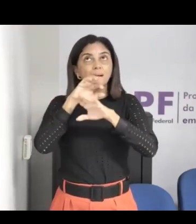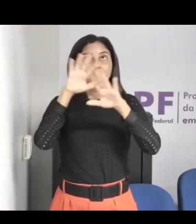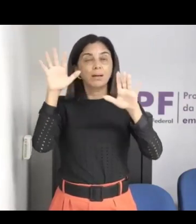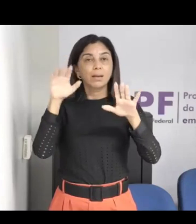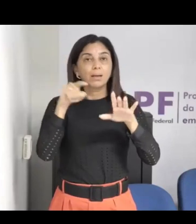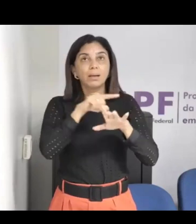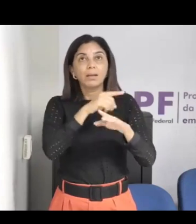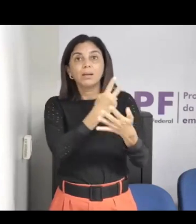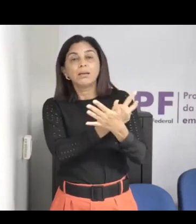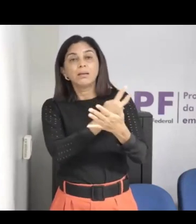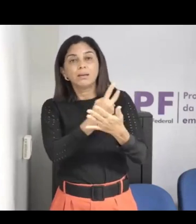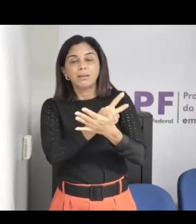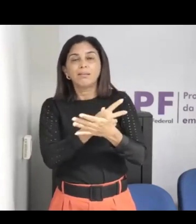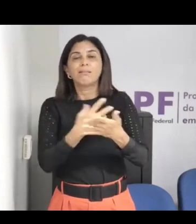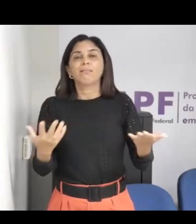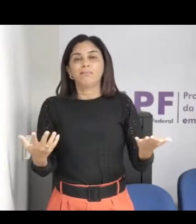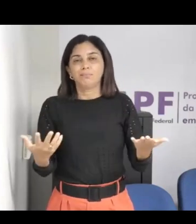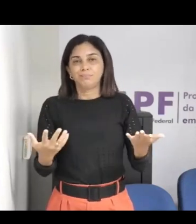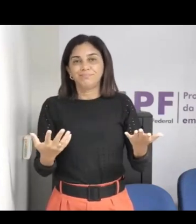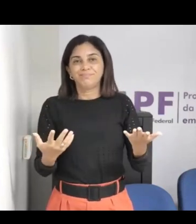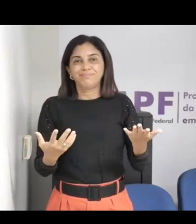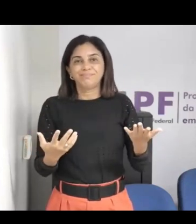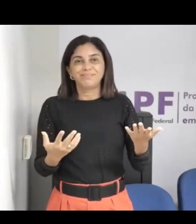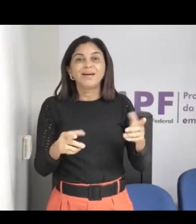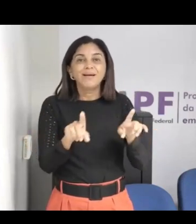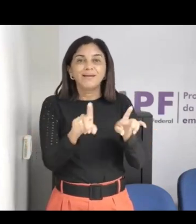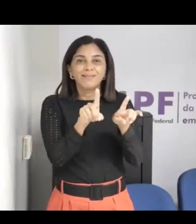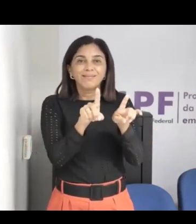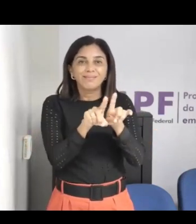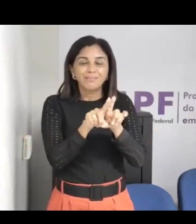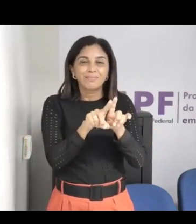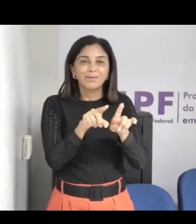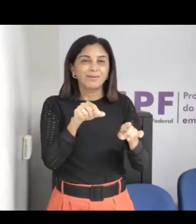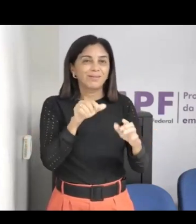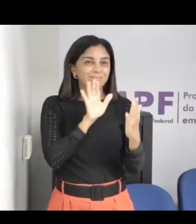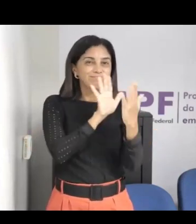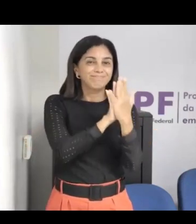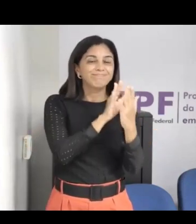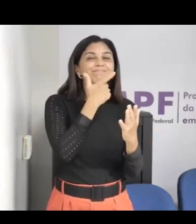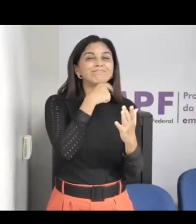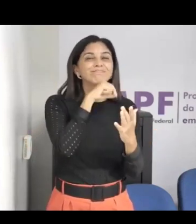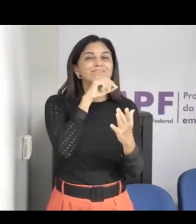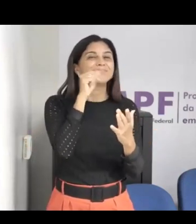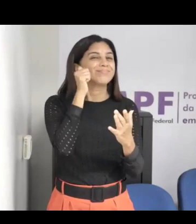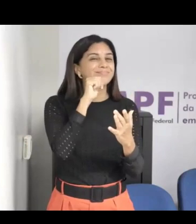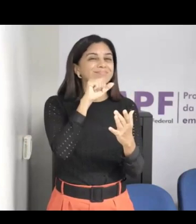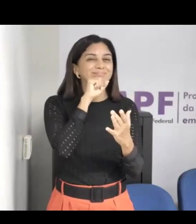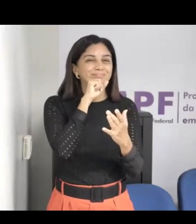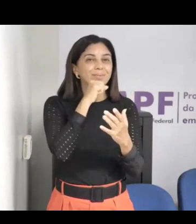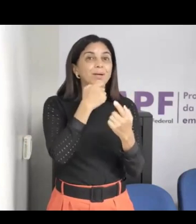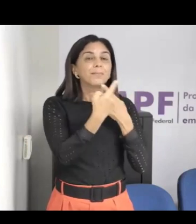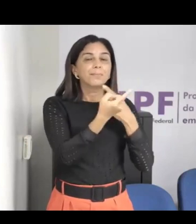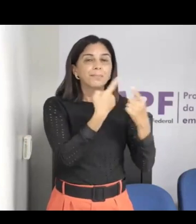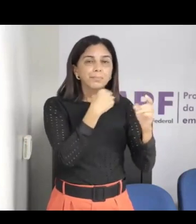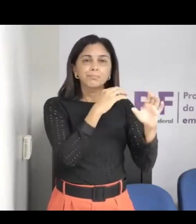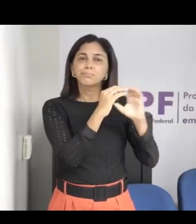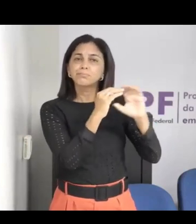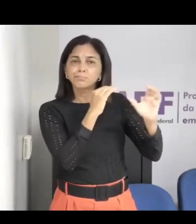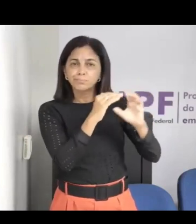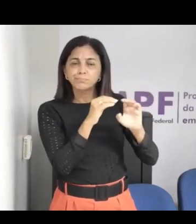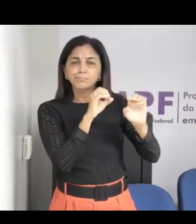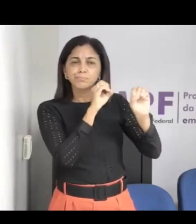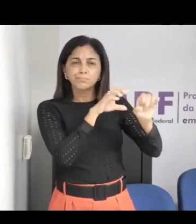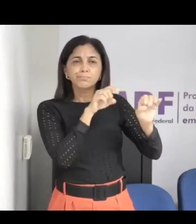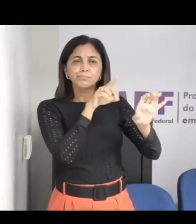aproximarem mais, ter um vínculo maior com os filhos, para ter essa liberdade de educar o filho nesse sentido, né, o menino, a